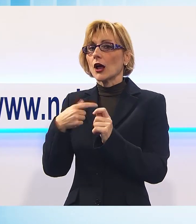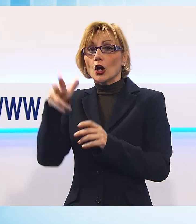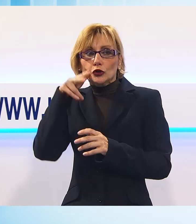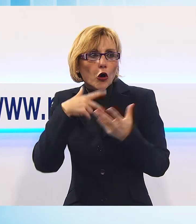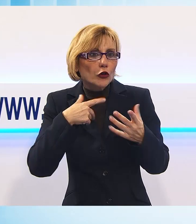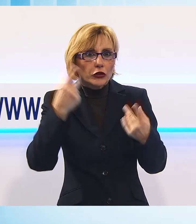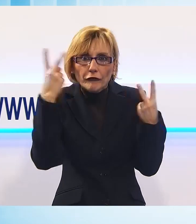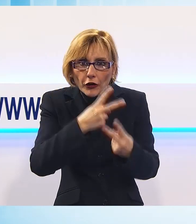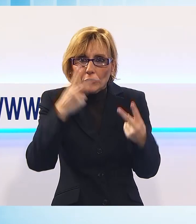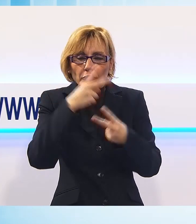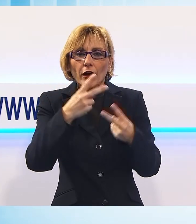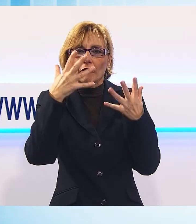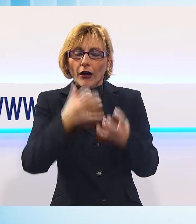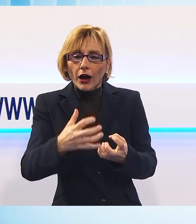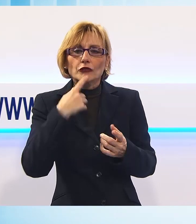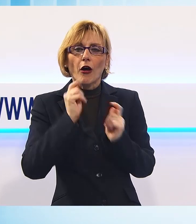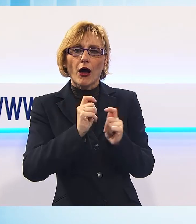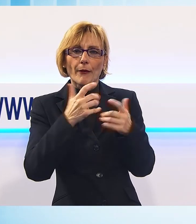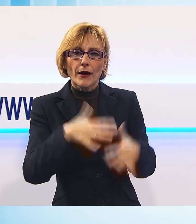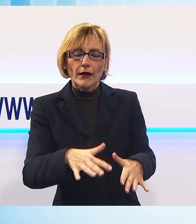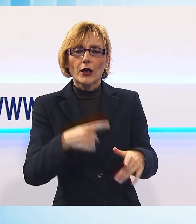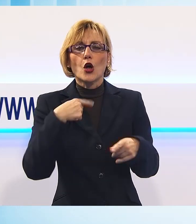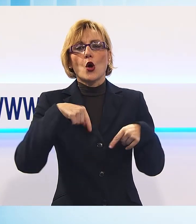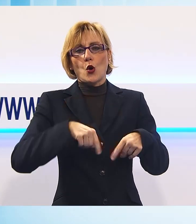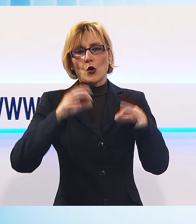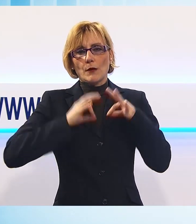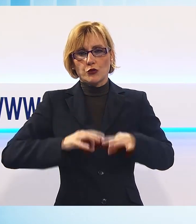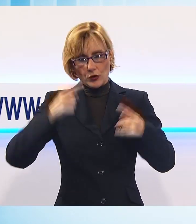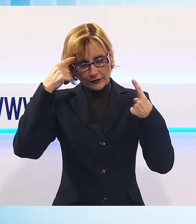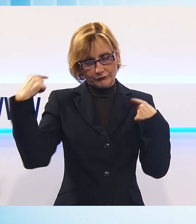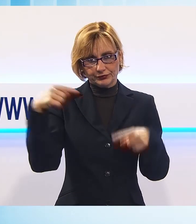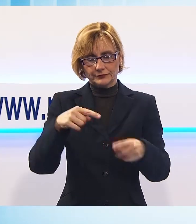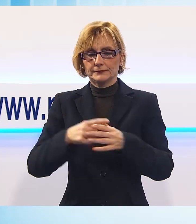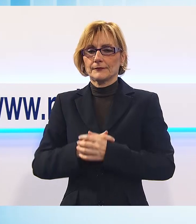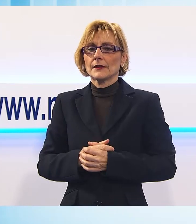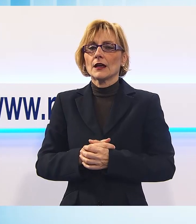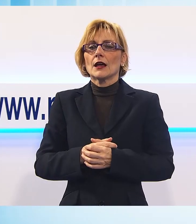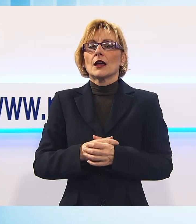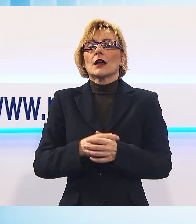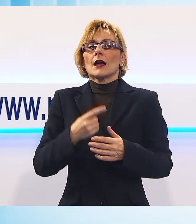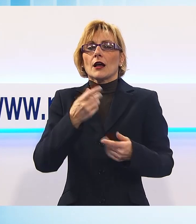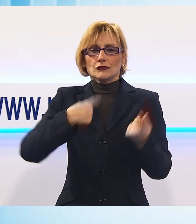polizia. Torniamo a parlare degli assi viari, Confindustria dice no a ripensamenti.